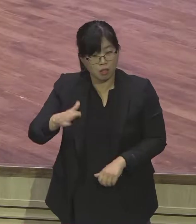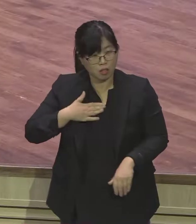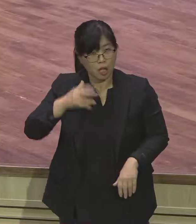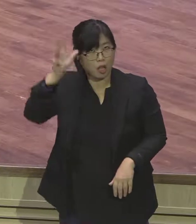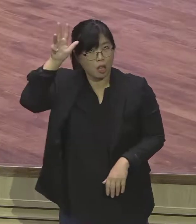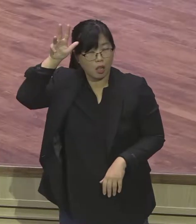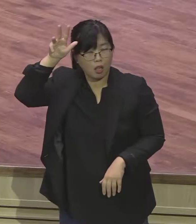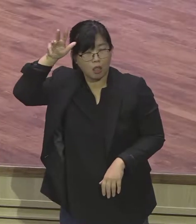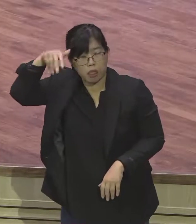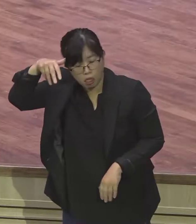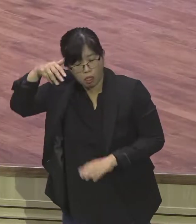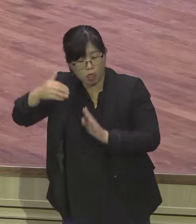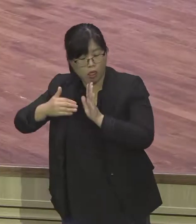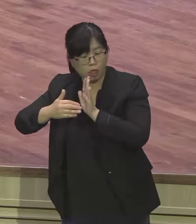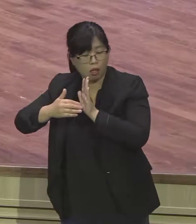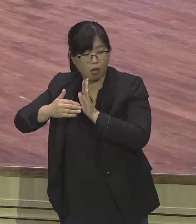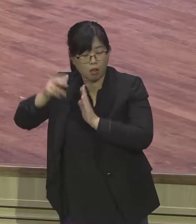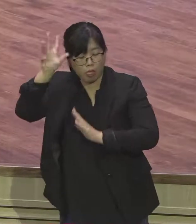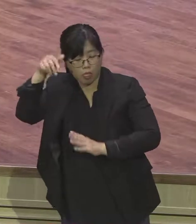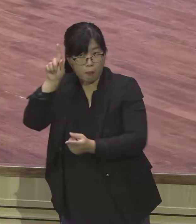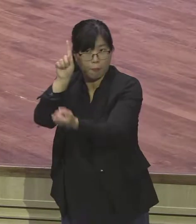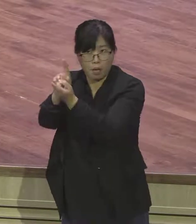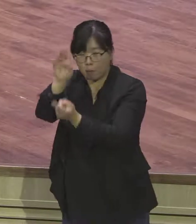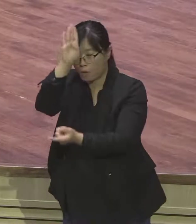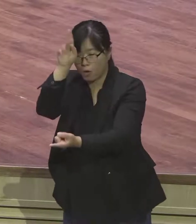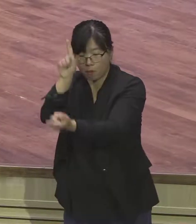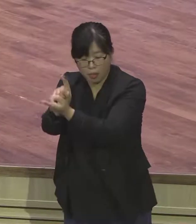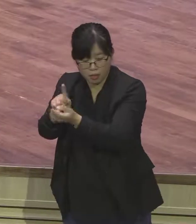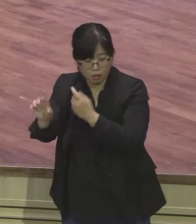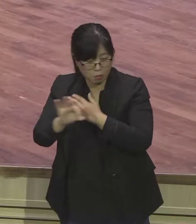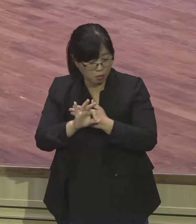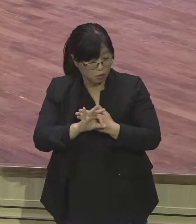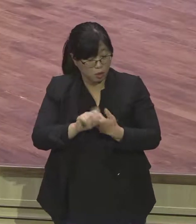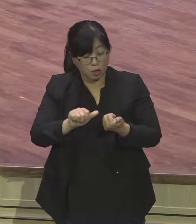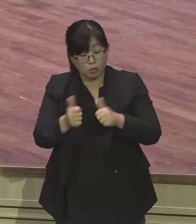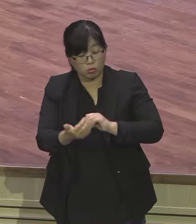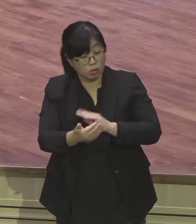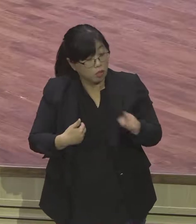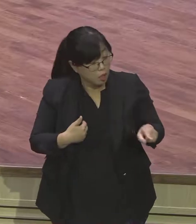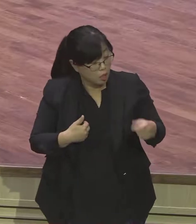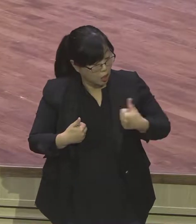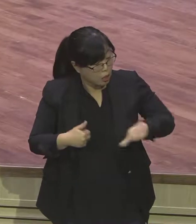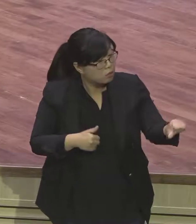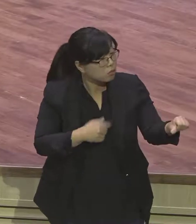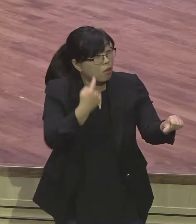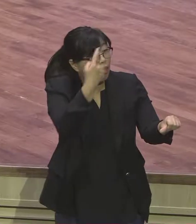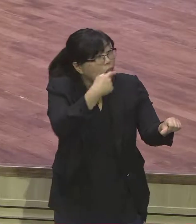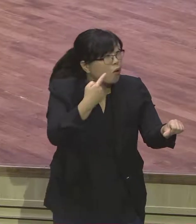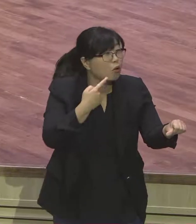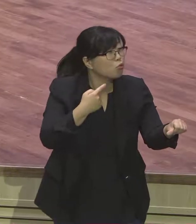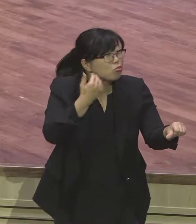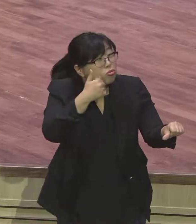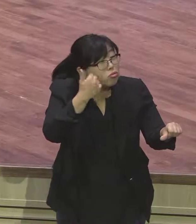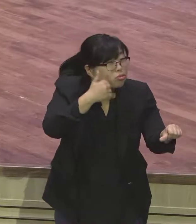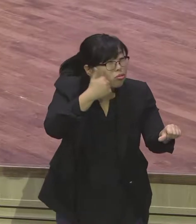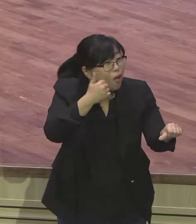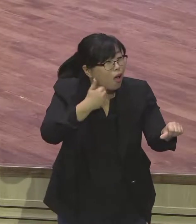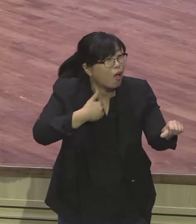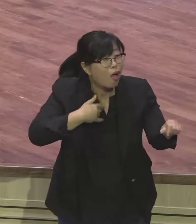당신 누구에서 하면 이게 보통 문제가 아니란 말이에요. 오늘 누가 보냈더라고. 치매 걸리지 않는